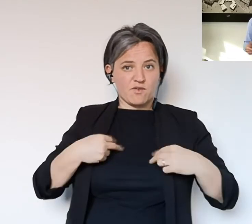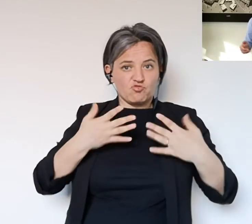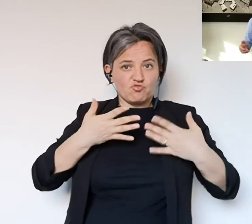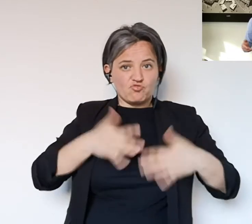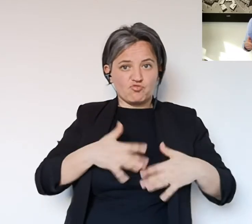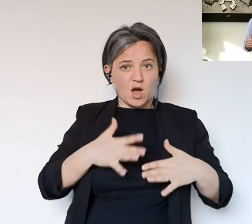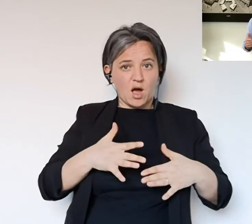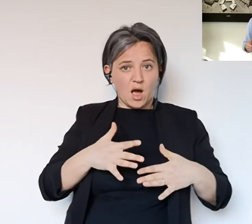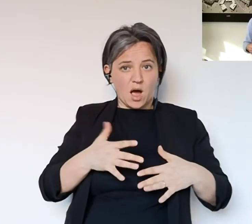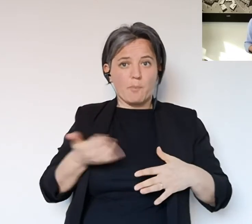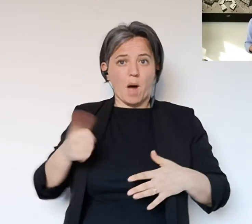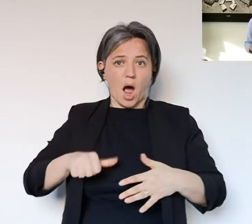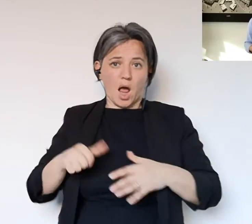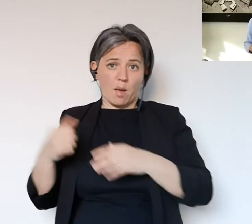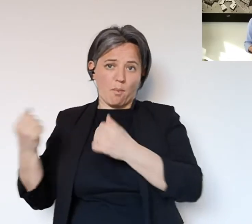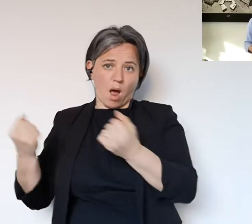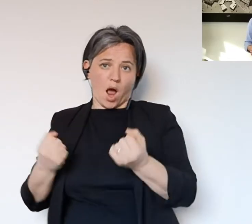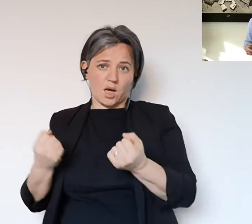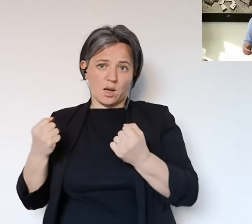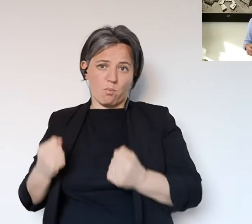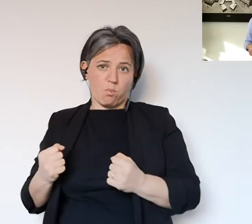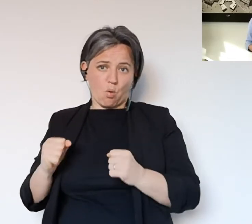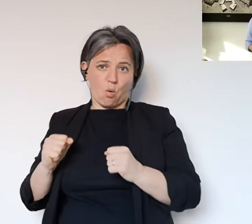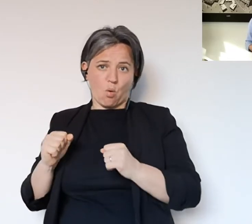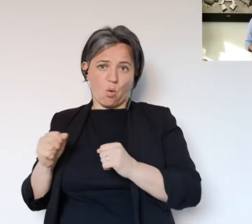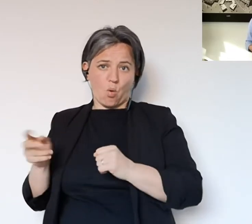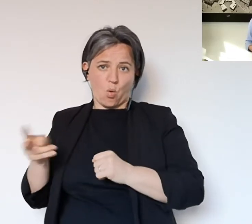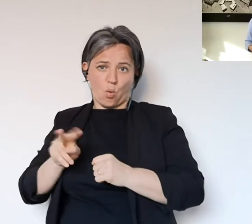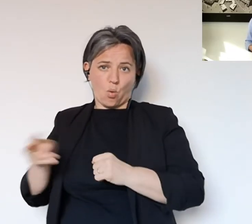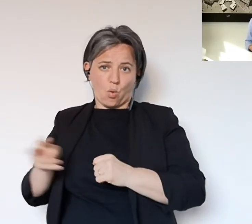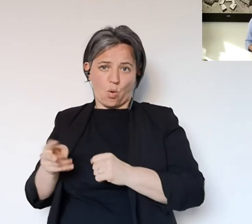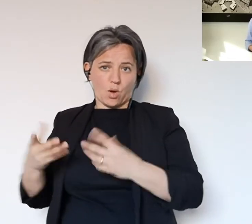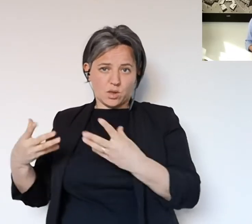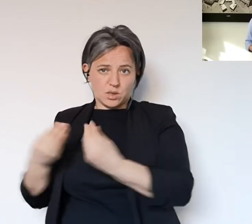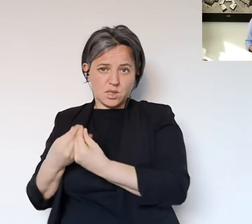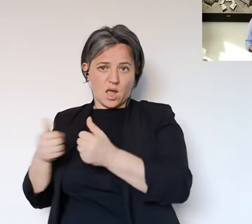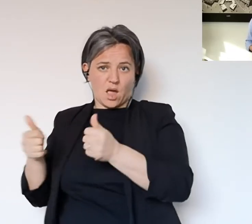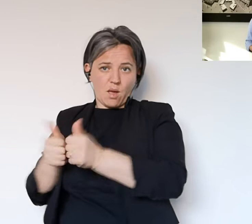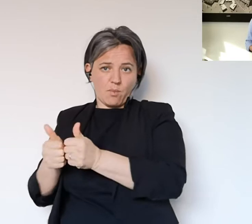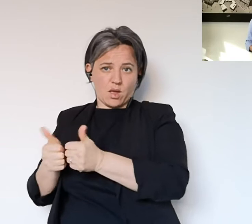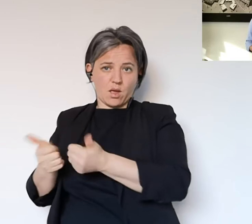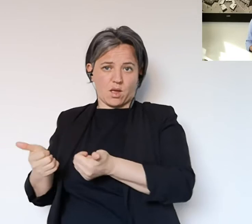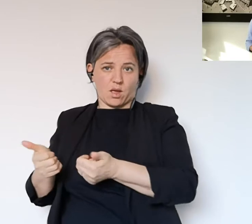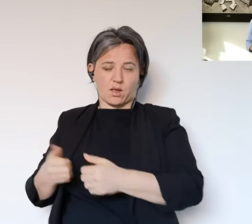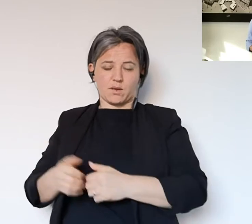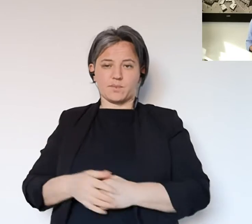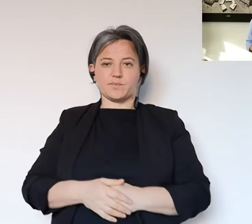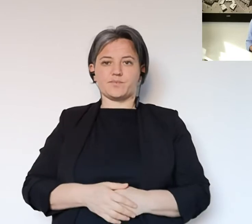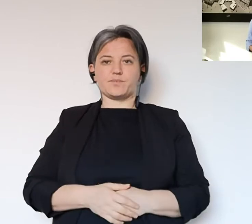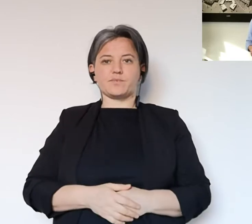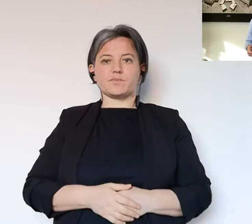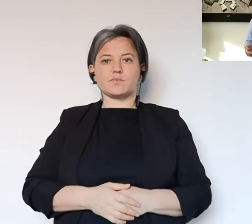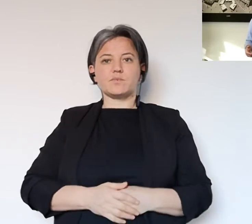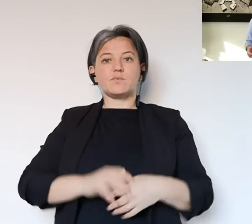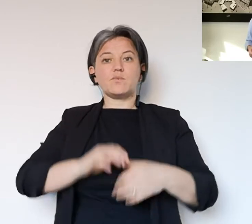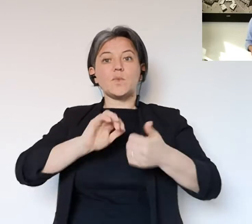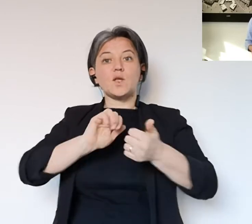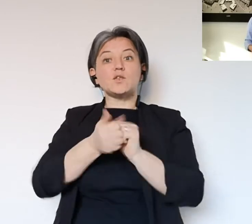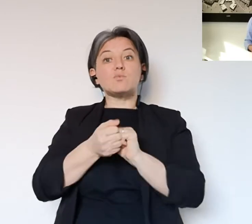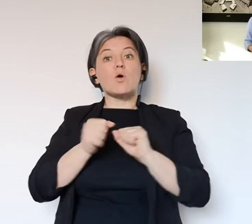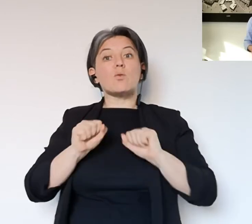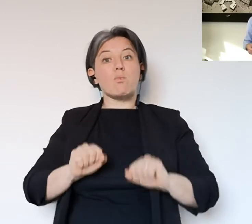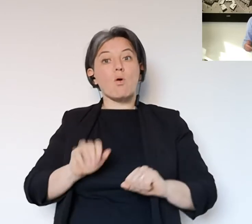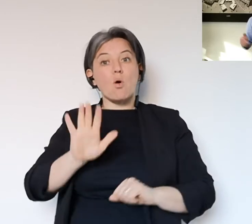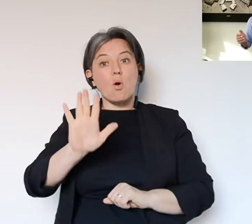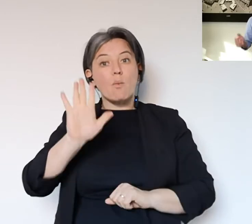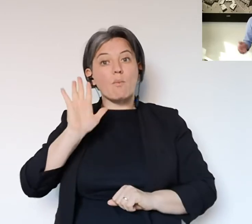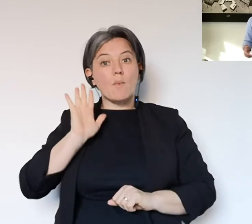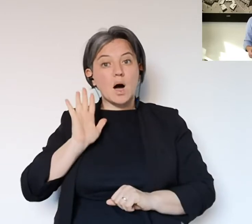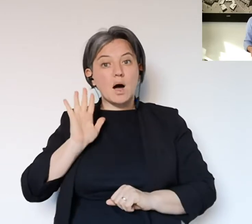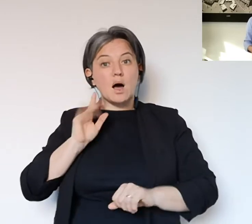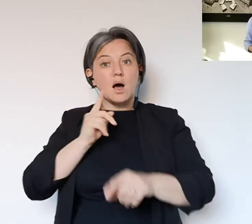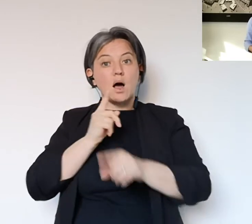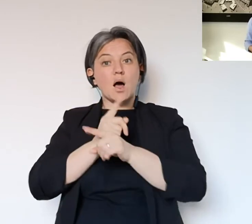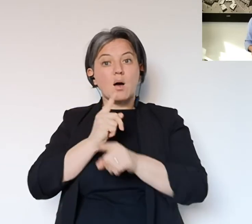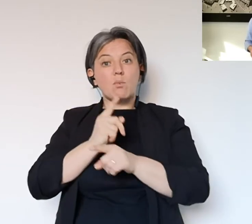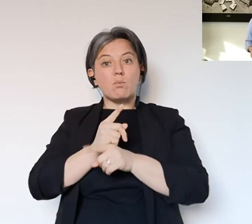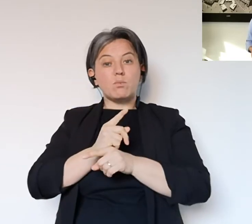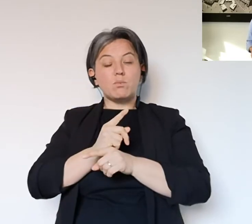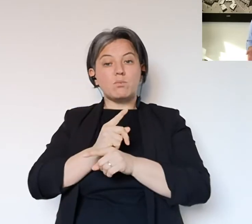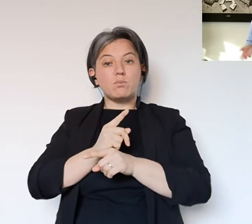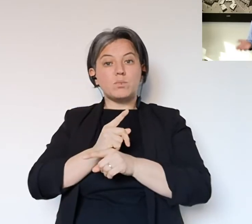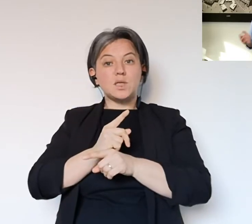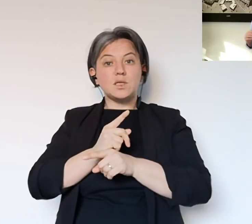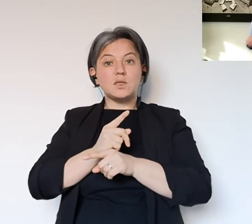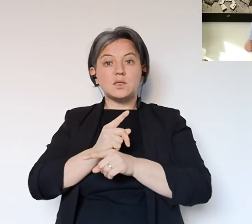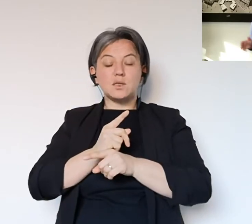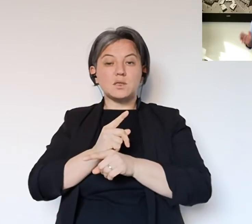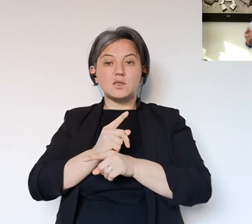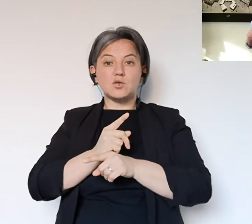casa possono condividere anche l'abitacolo dell'automobile. È consentita l'attività